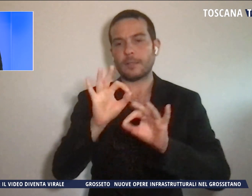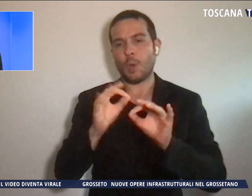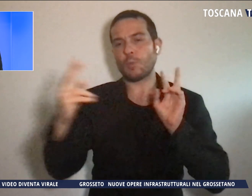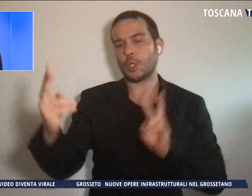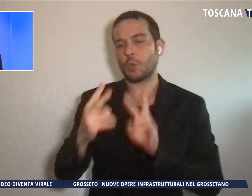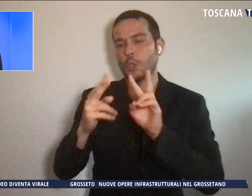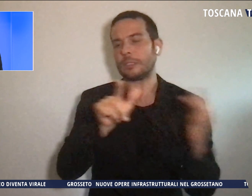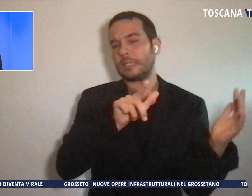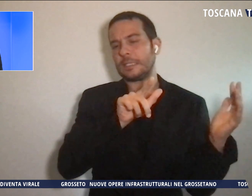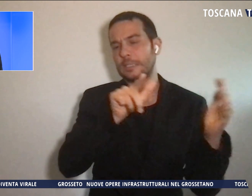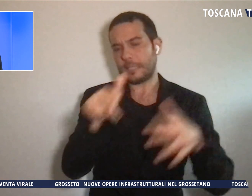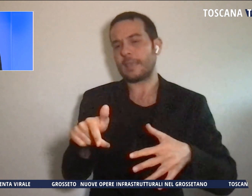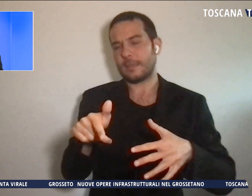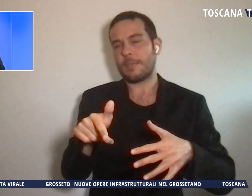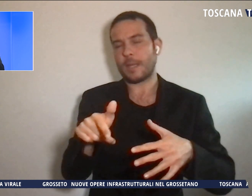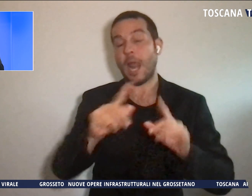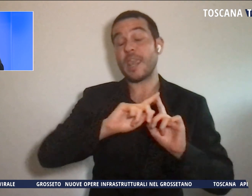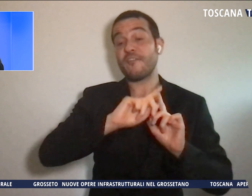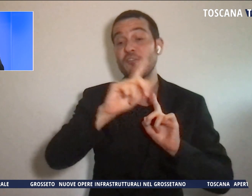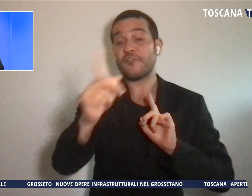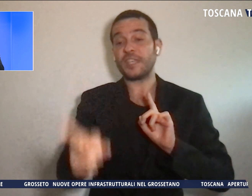proseguiranno fino a marzo.